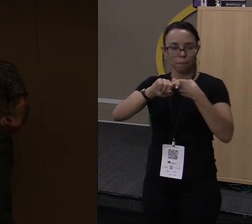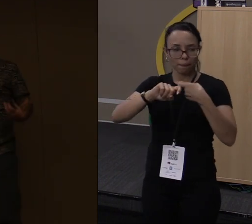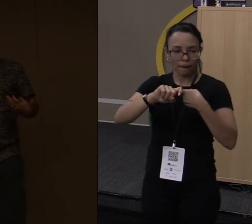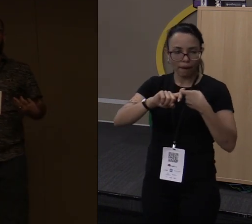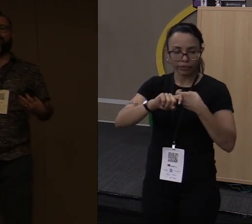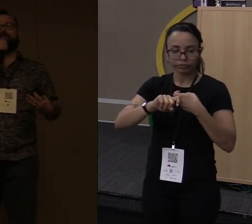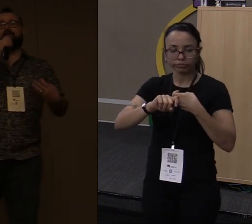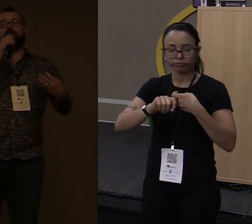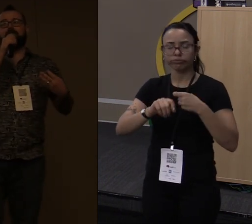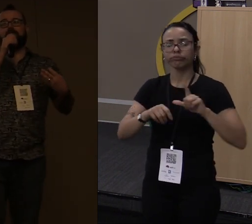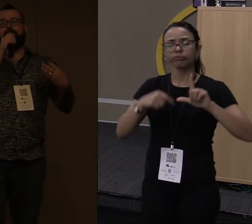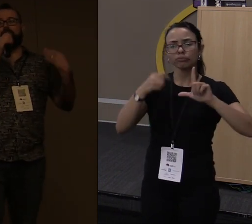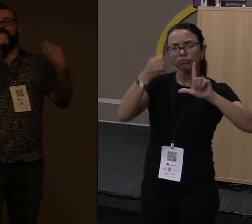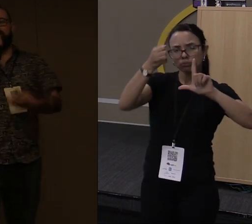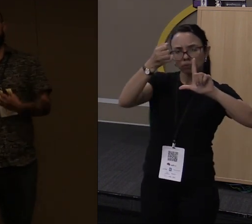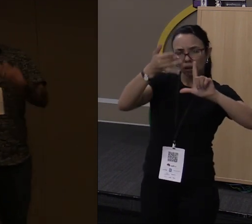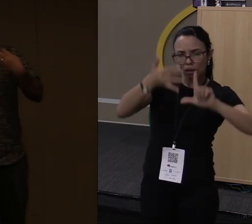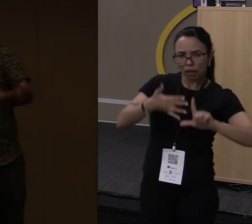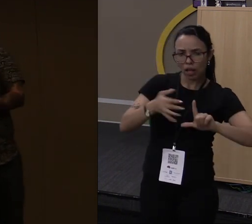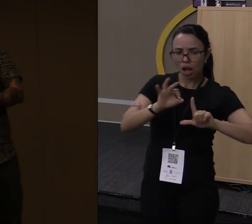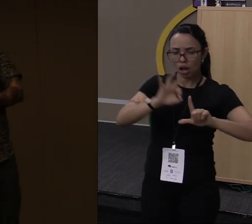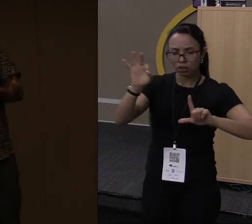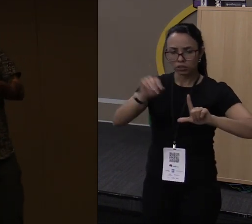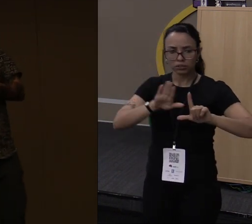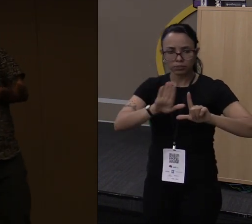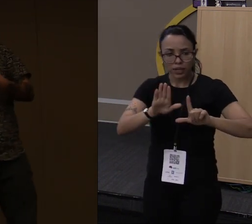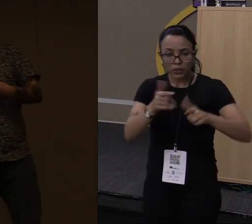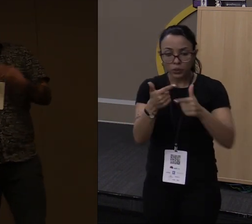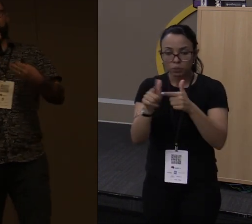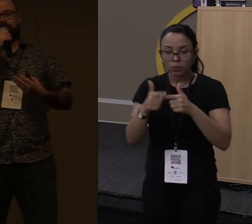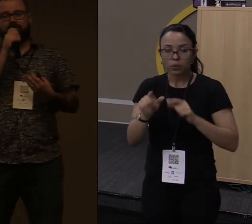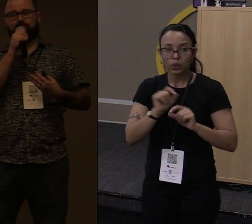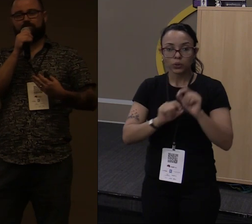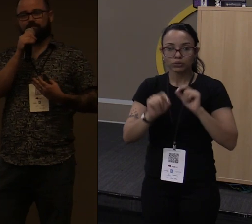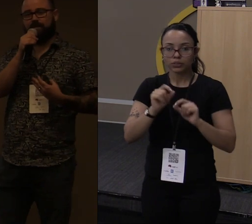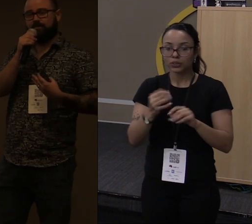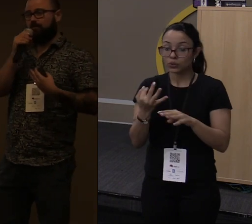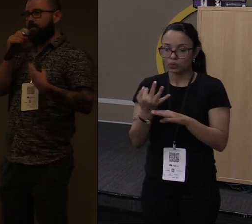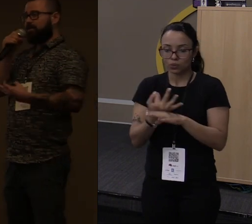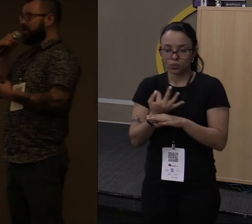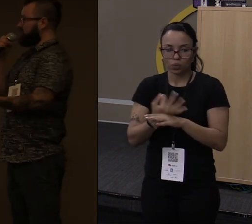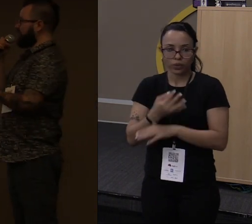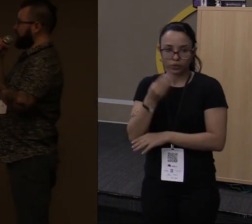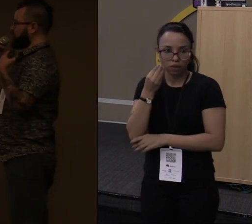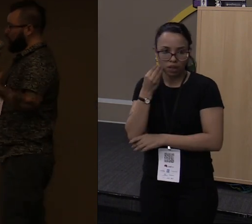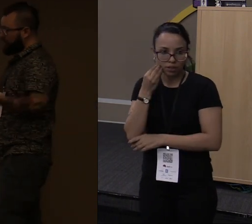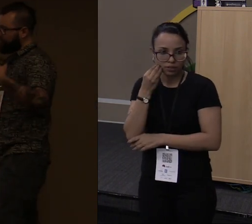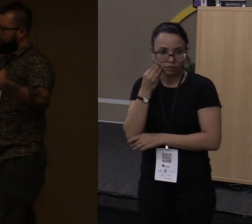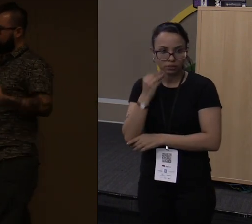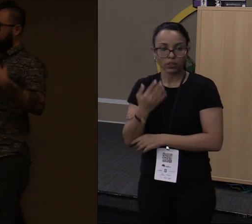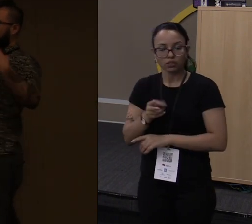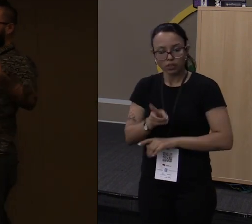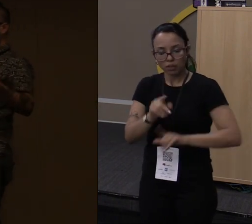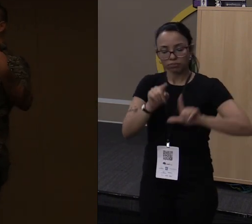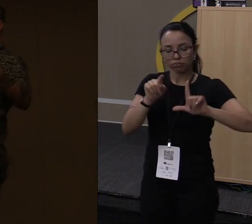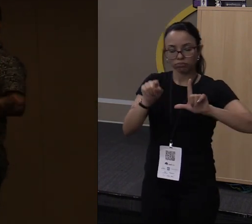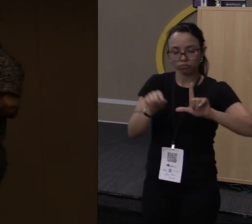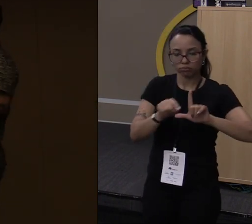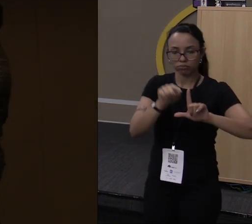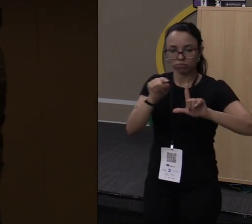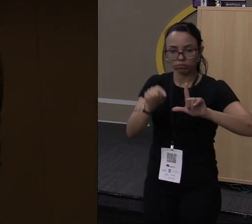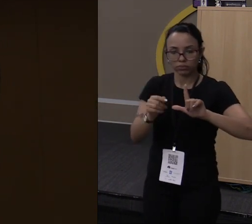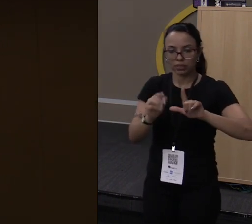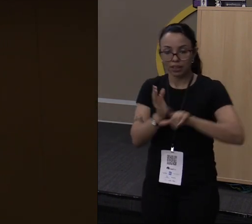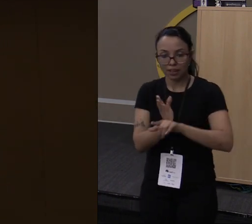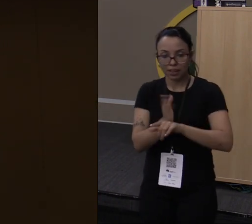é que ela não escala. Para o tamanho, a quantidade de testes que a gente tinha para fazer isso. Então para rodar isso daqui toda vez, antes de